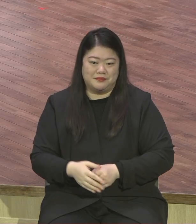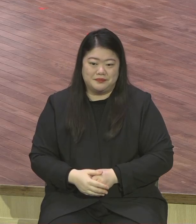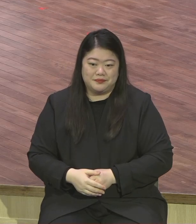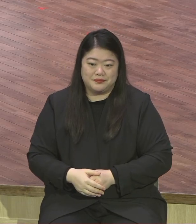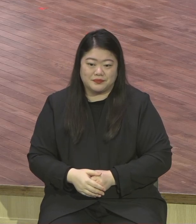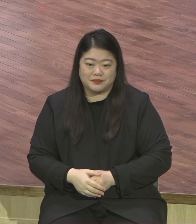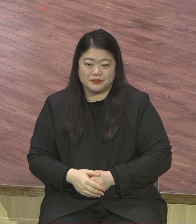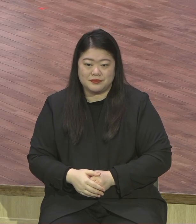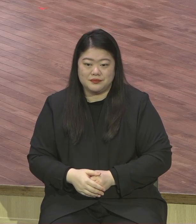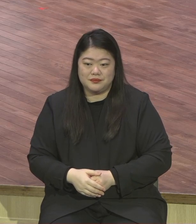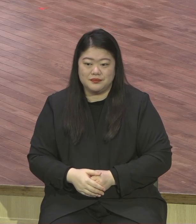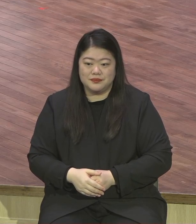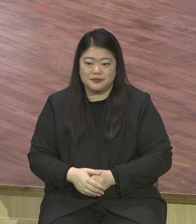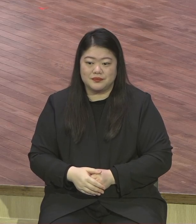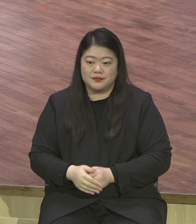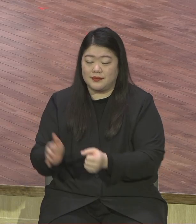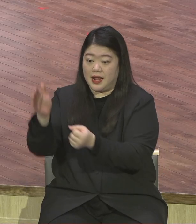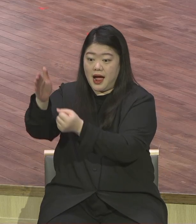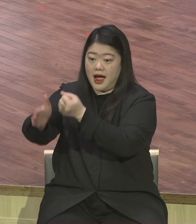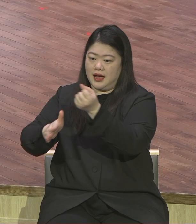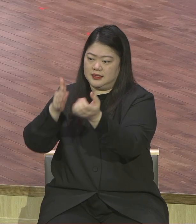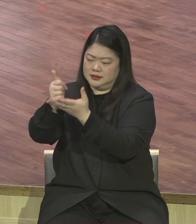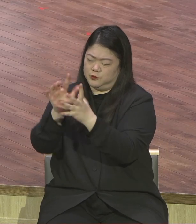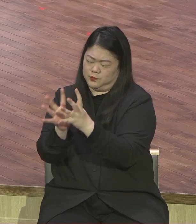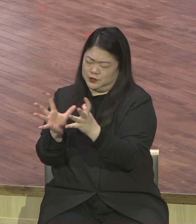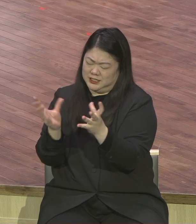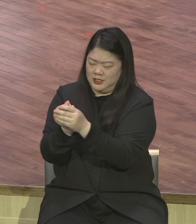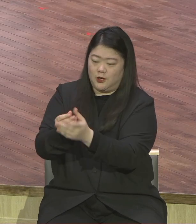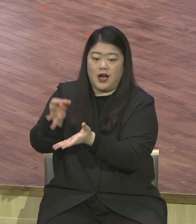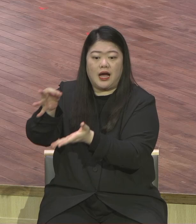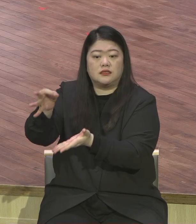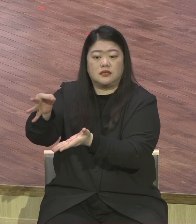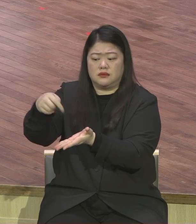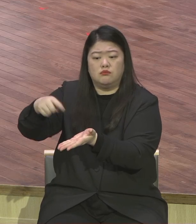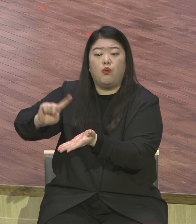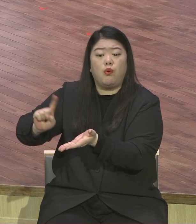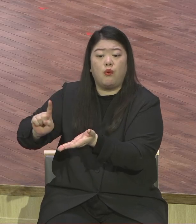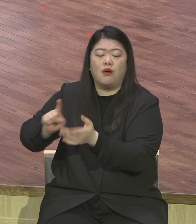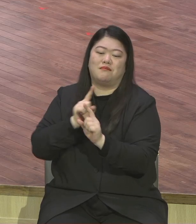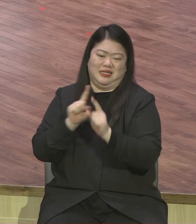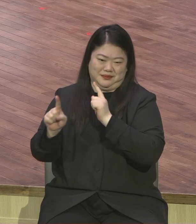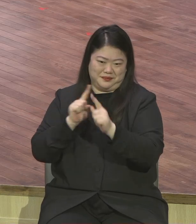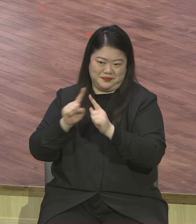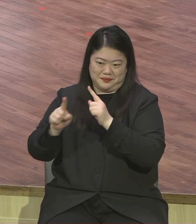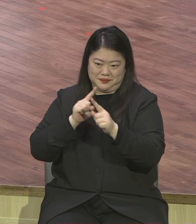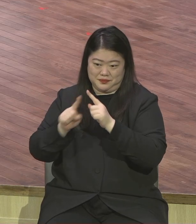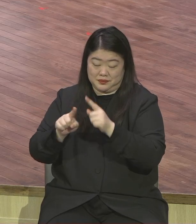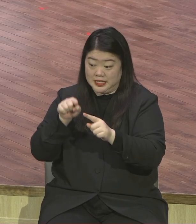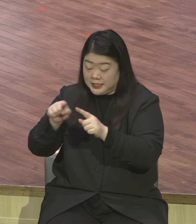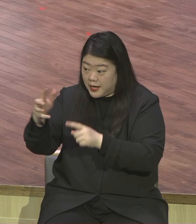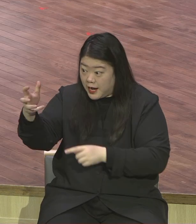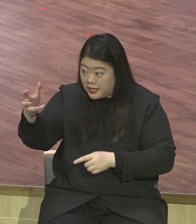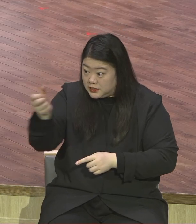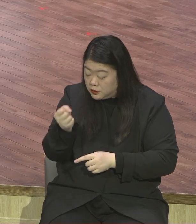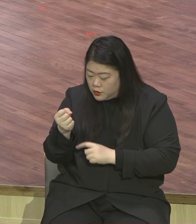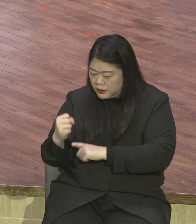절대 가치인 말씀 중심의 삶을 살면서 그 영적 파워를 바탕으로 내 삶의 현장을